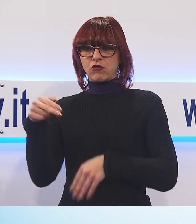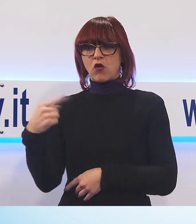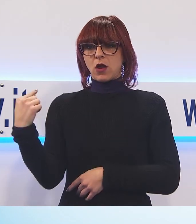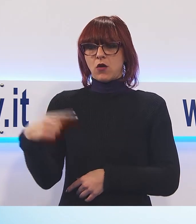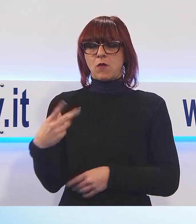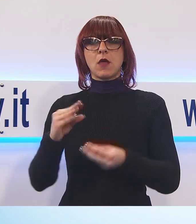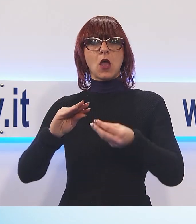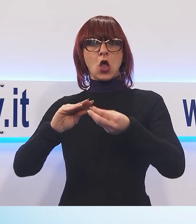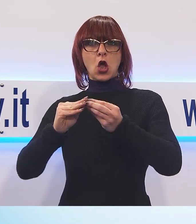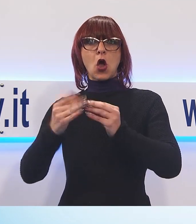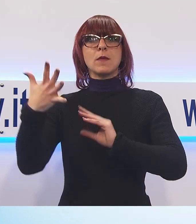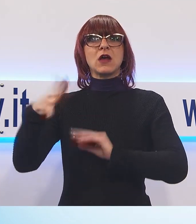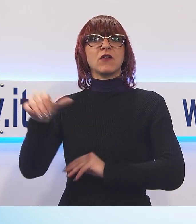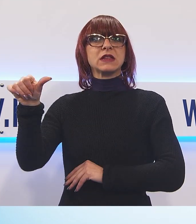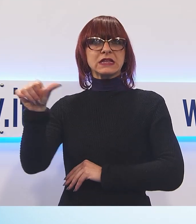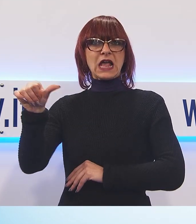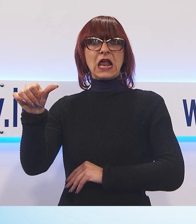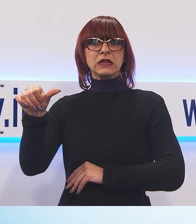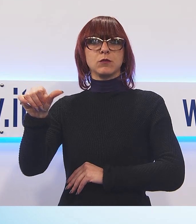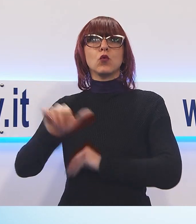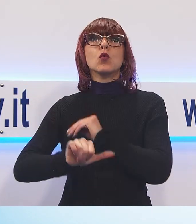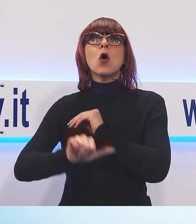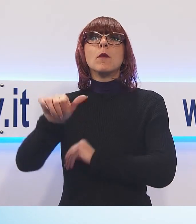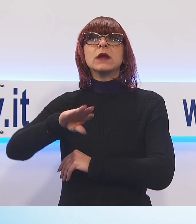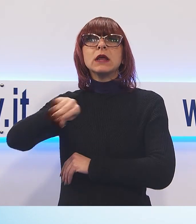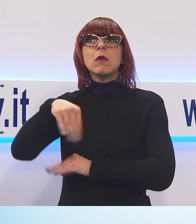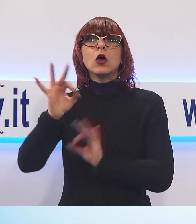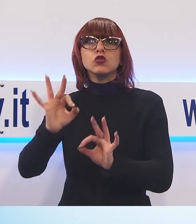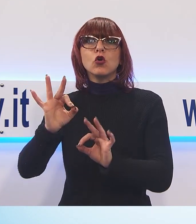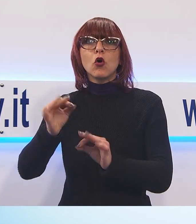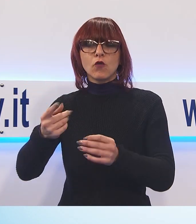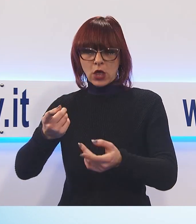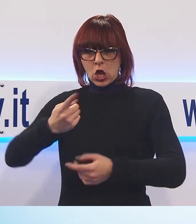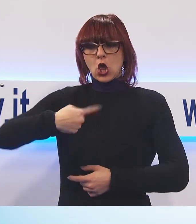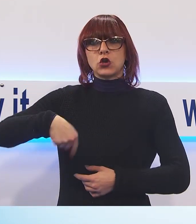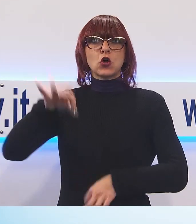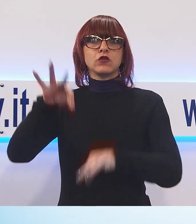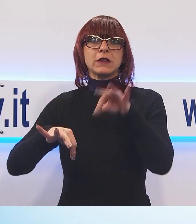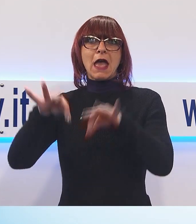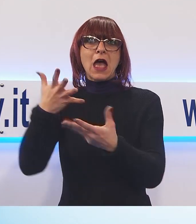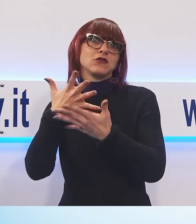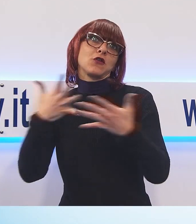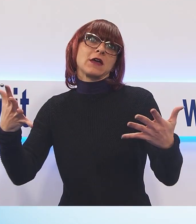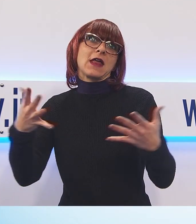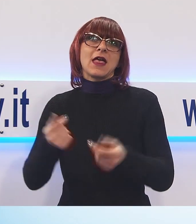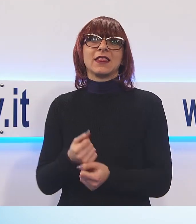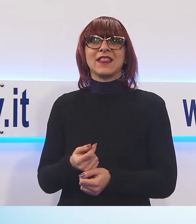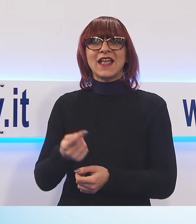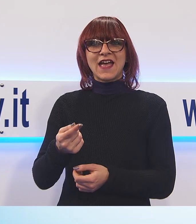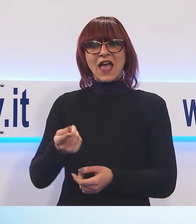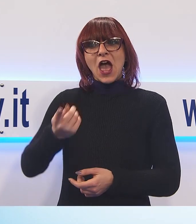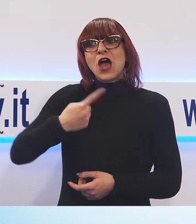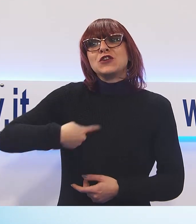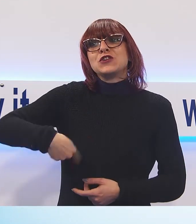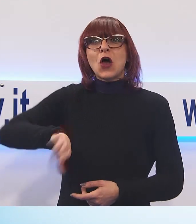Salisburgo la cui prima è stata fatta proprio nel nostro Gran Teatro. quindi i nostri accademisti